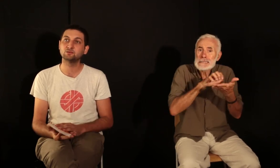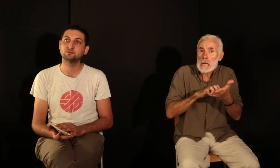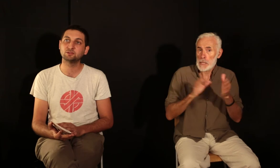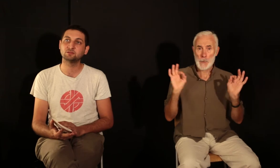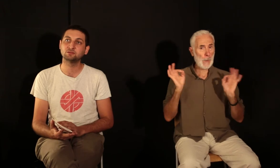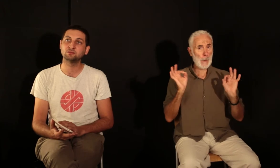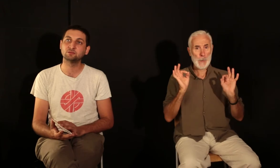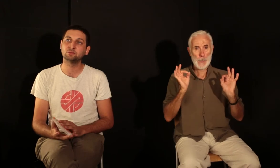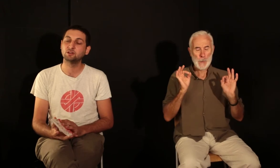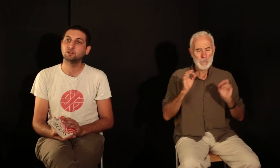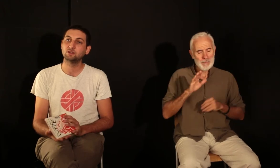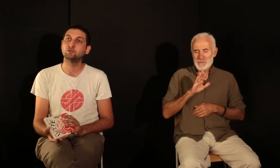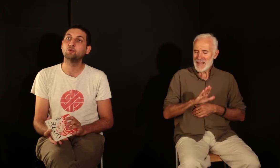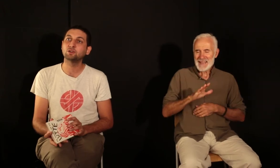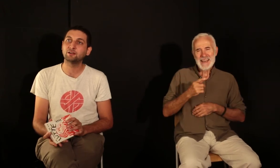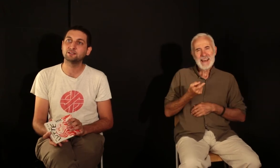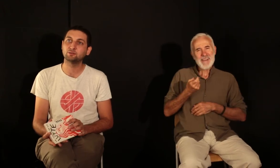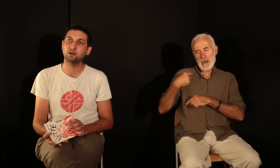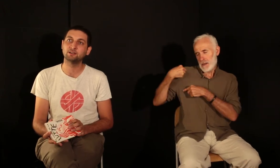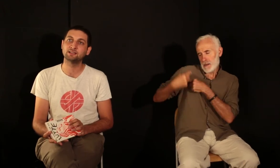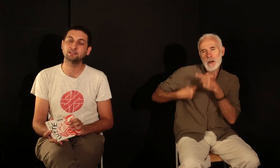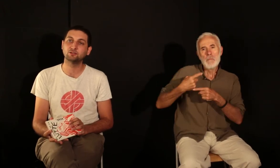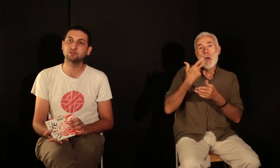du roman graphique sans paroles des années 30,